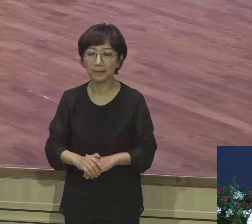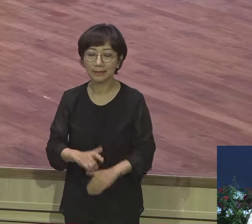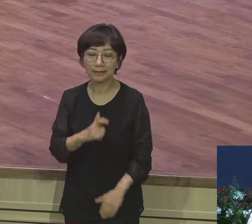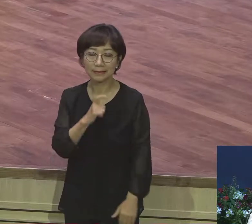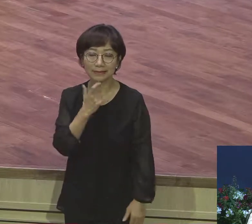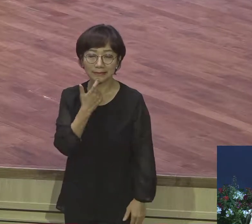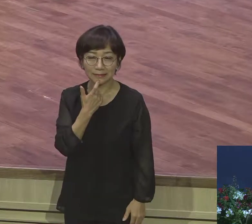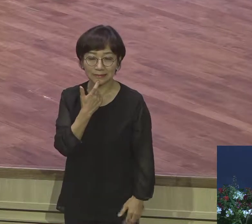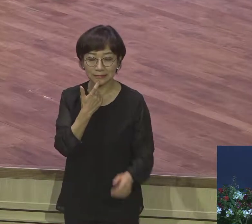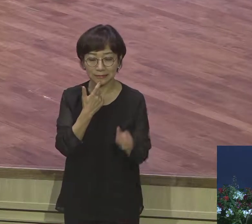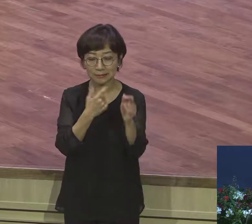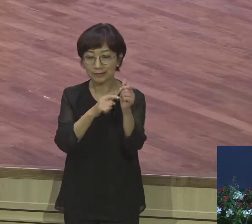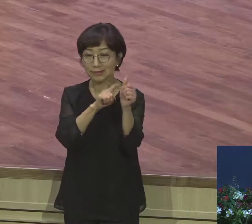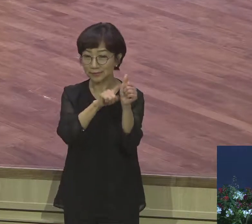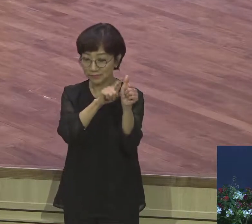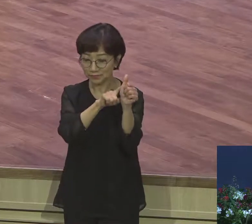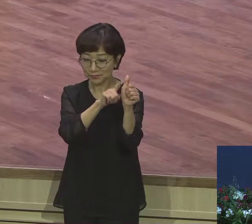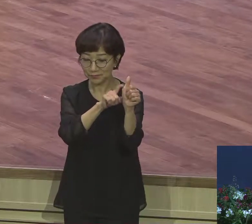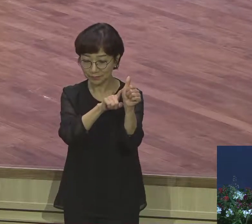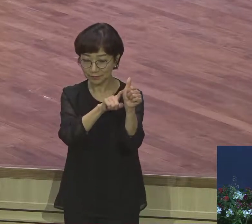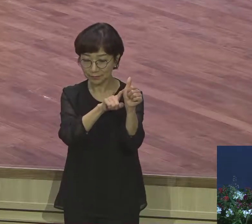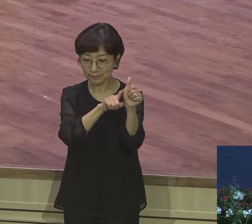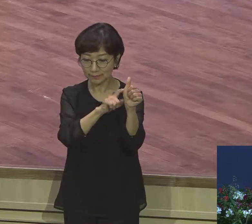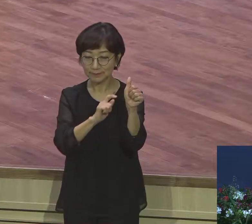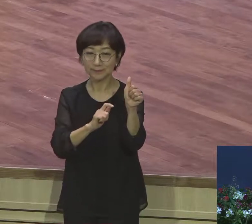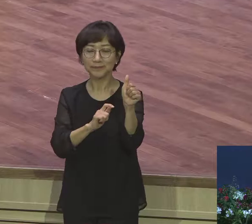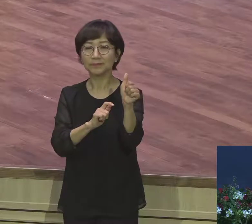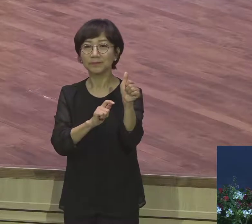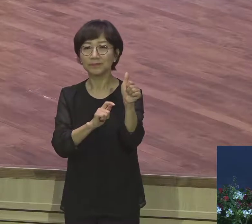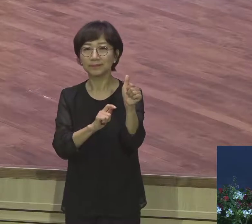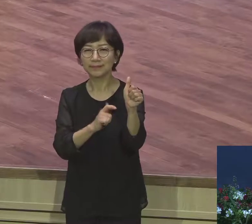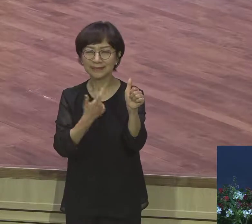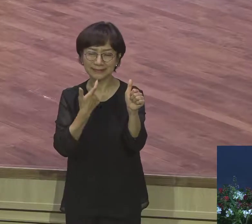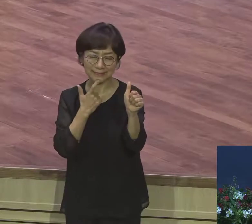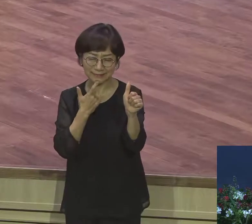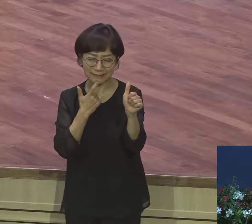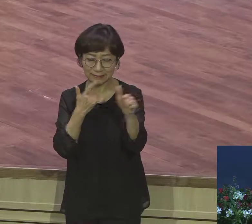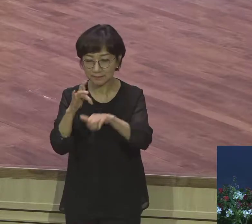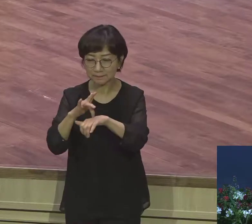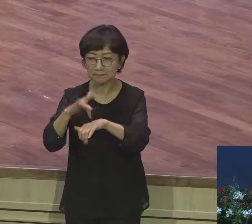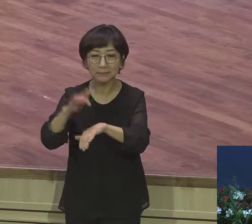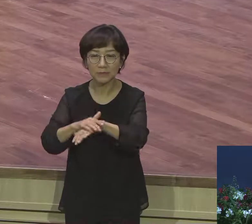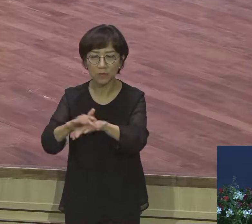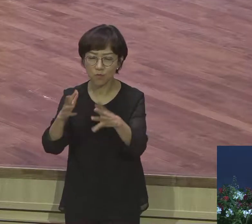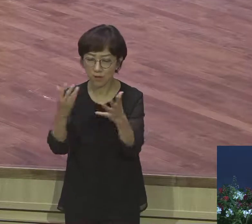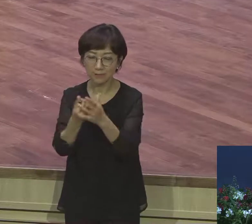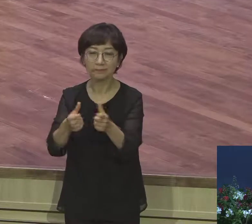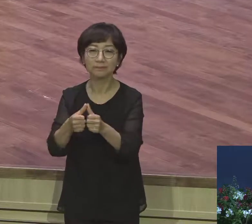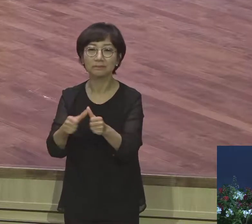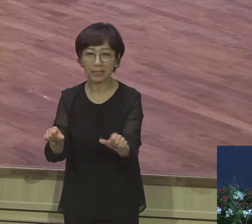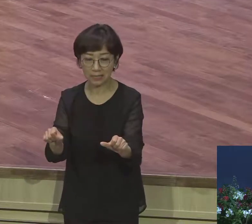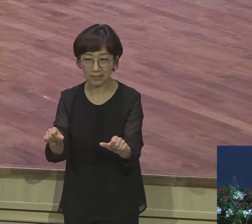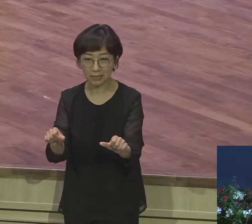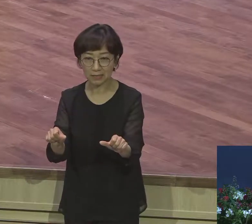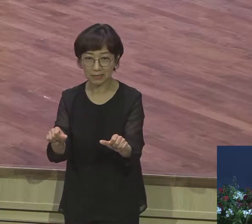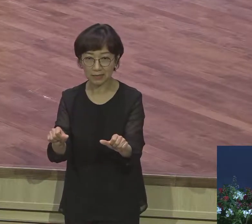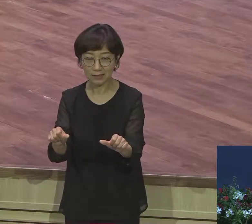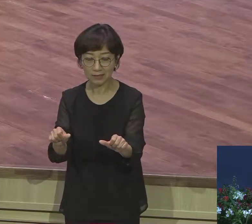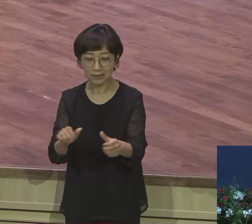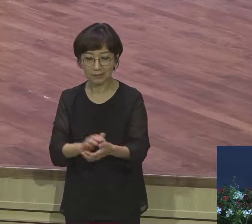가져였던 가장 큰 뭡니까 옛털이 깨어지는 사건이에요 옛털을 깨야 돼요